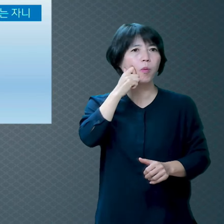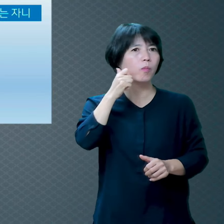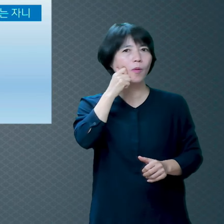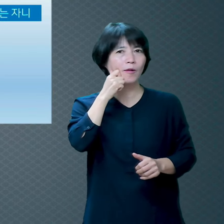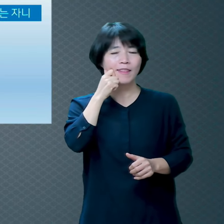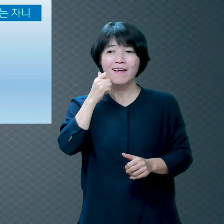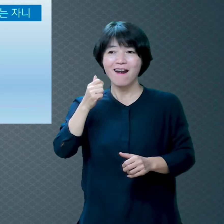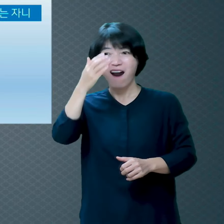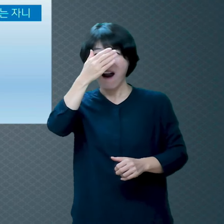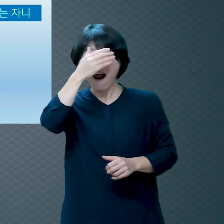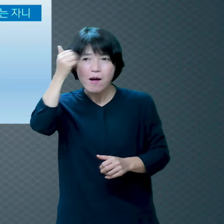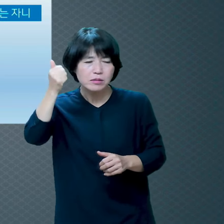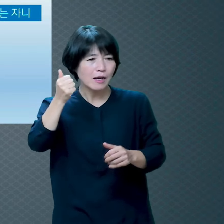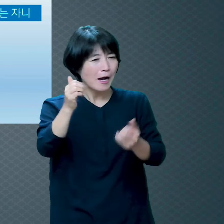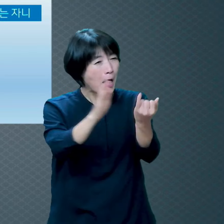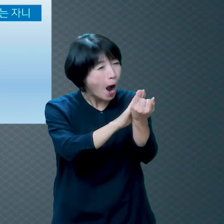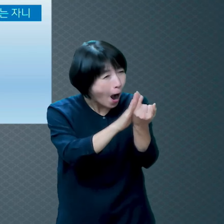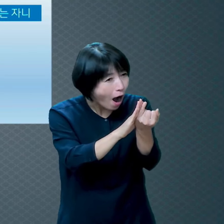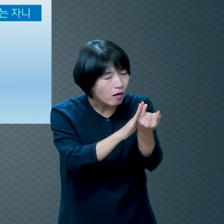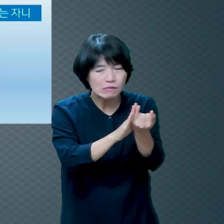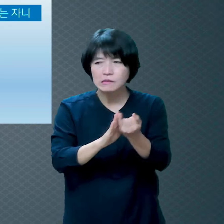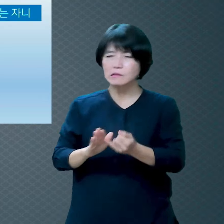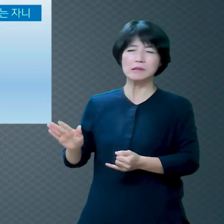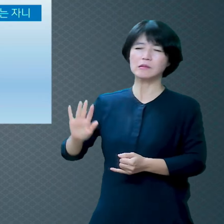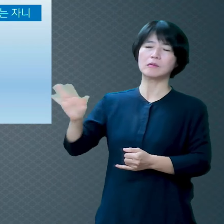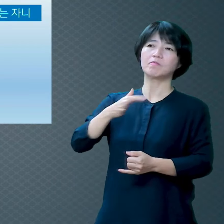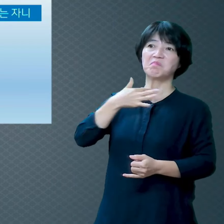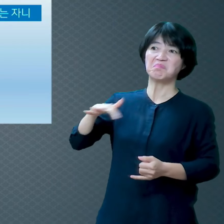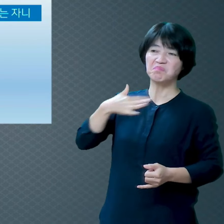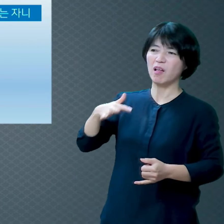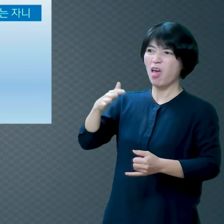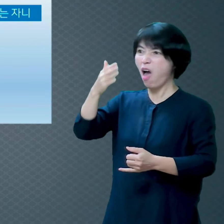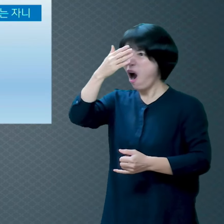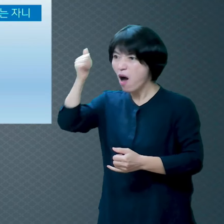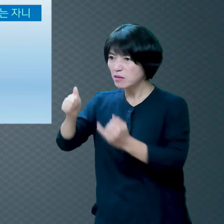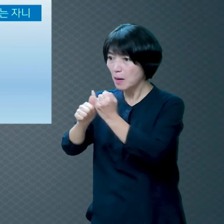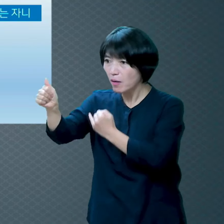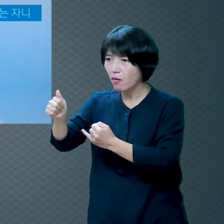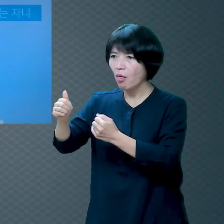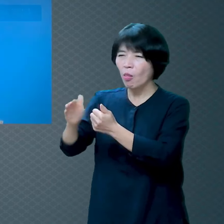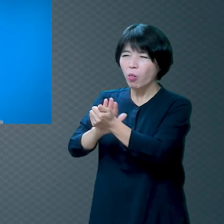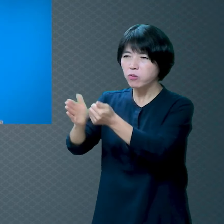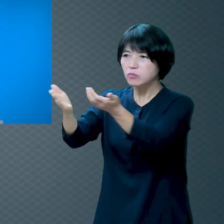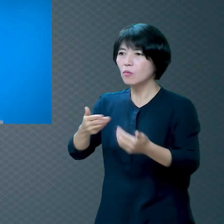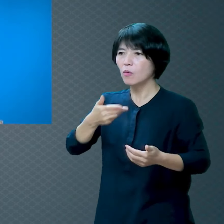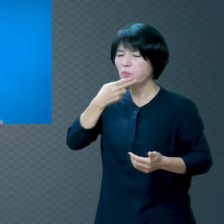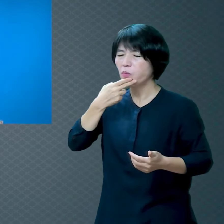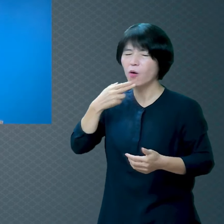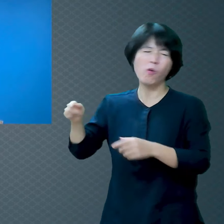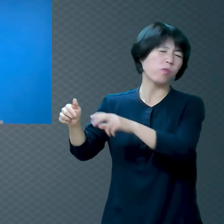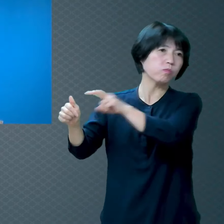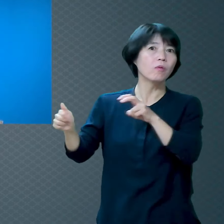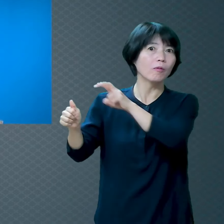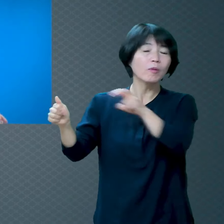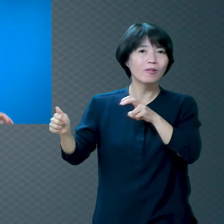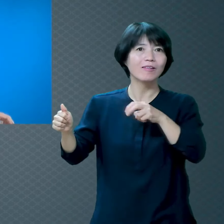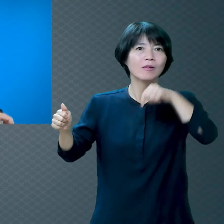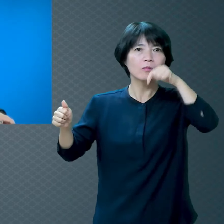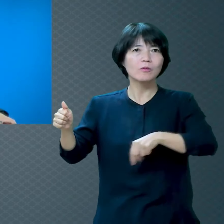주셨어요? 그러니까 그 놈의 영감탱이가 뭘 잘해 줬냐고 왜요? 그랬더니 이 할아버지가